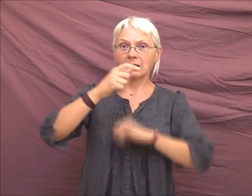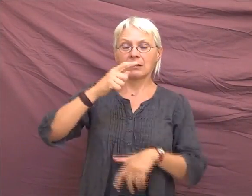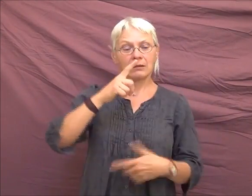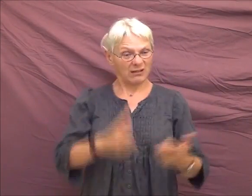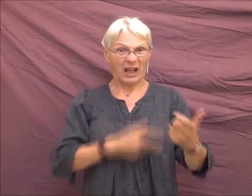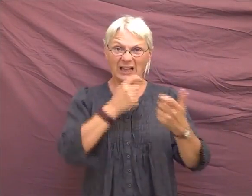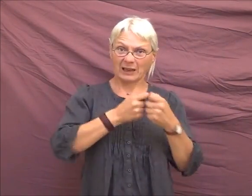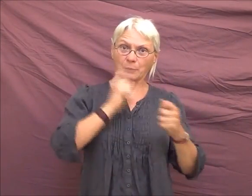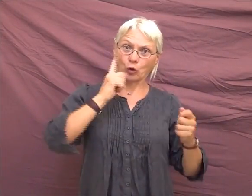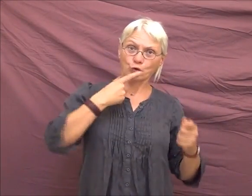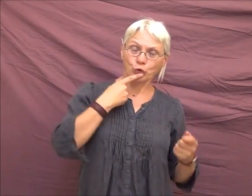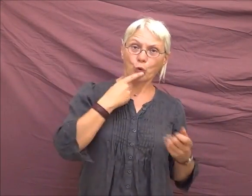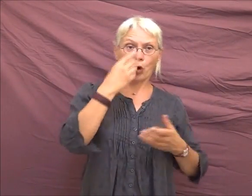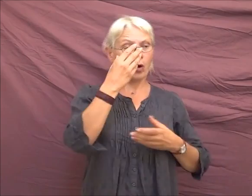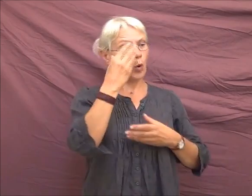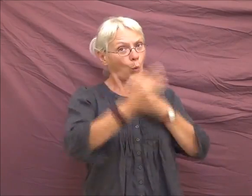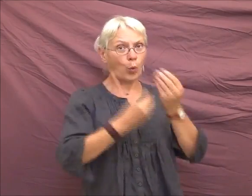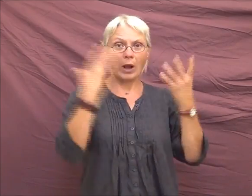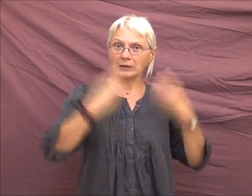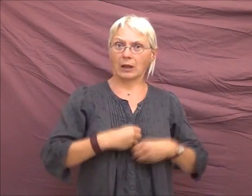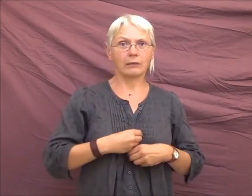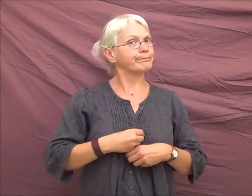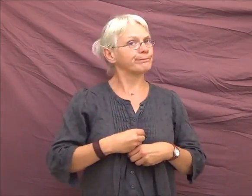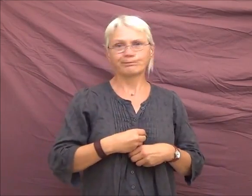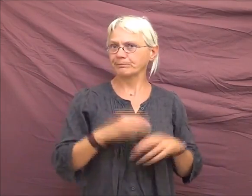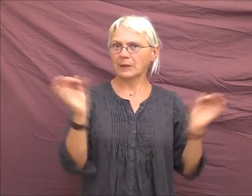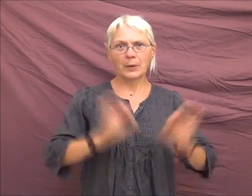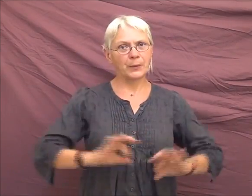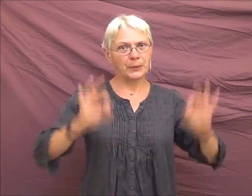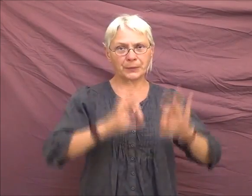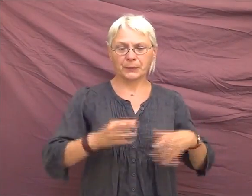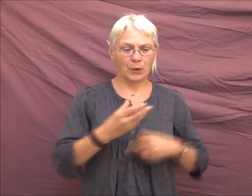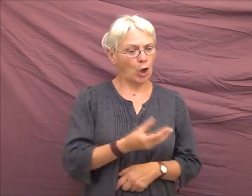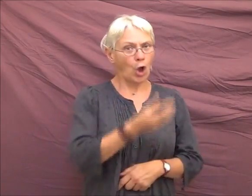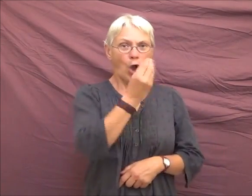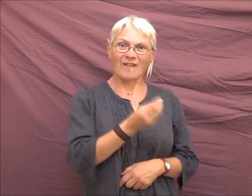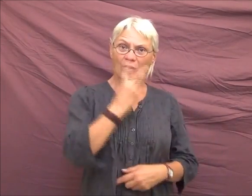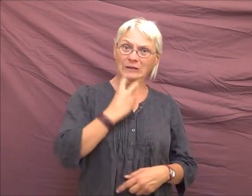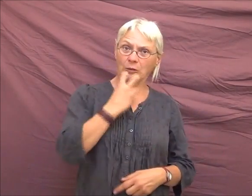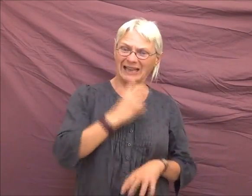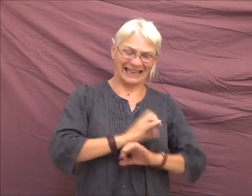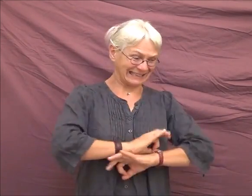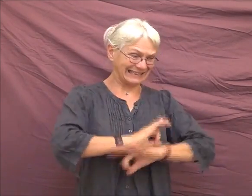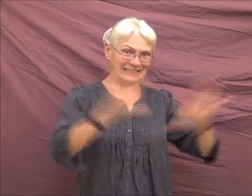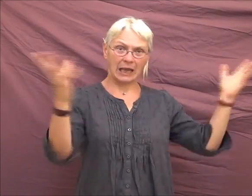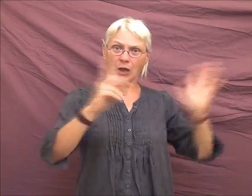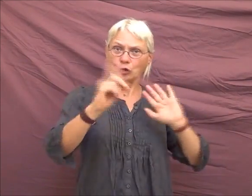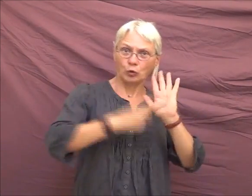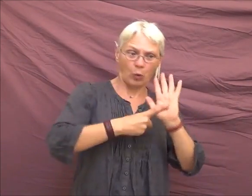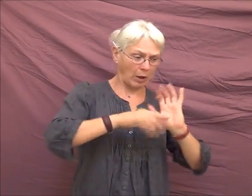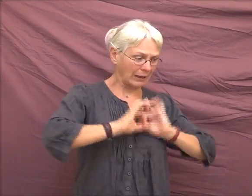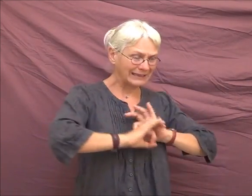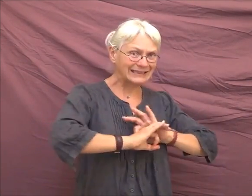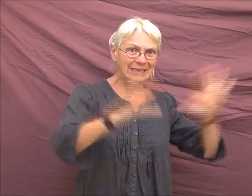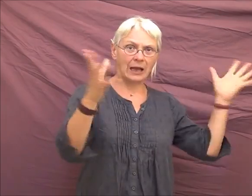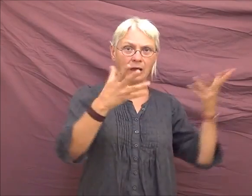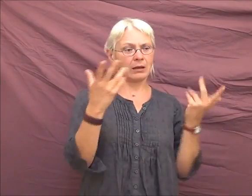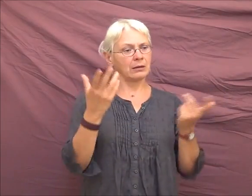sourds, ni pour les enfants intersexes. Nous, sont des enfants qui sont hors citoyenneté parce qu'on ne leur reconnaît pas à une très grande